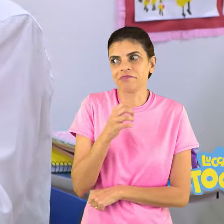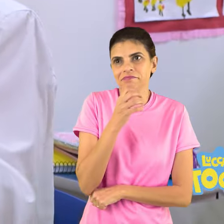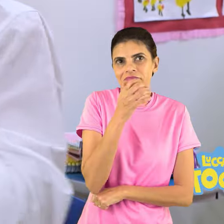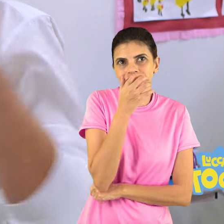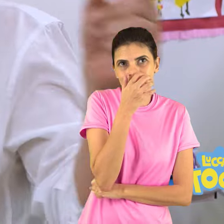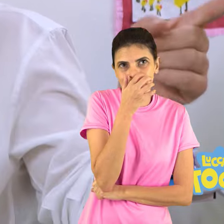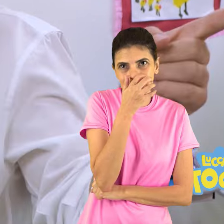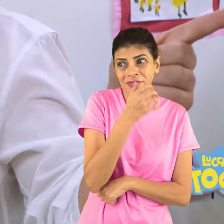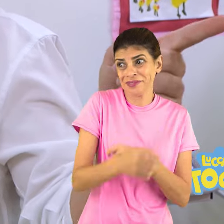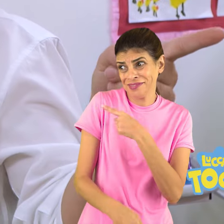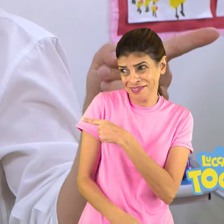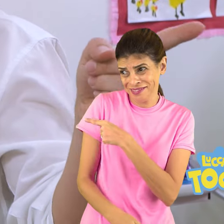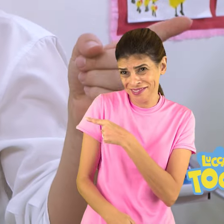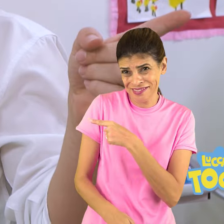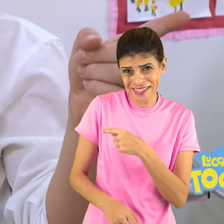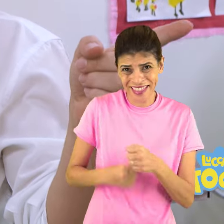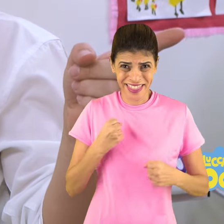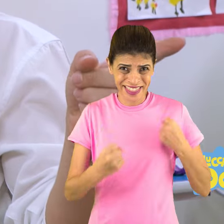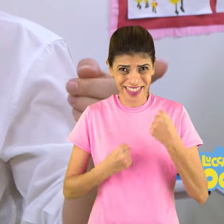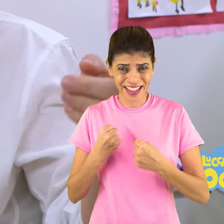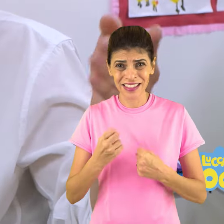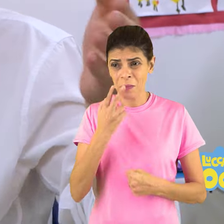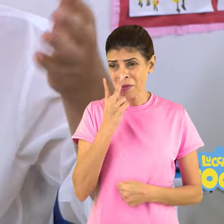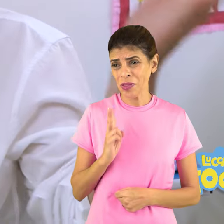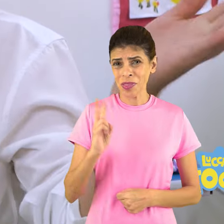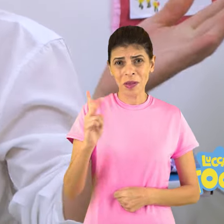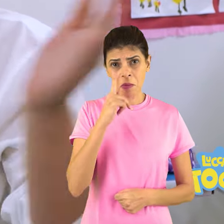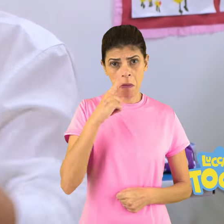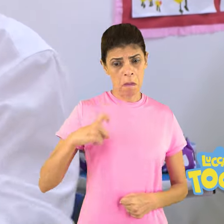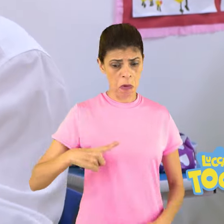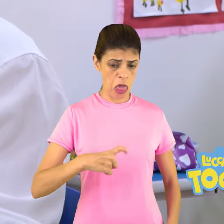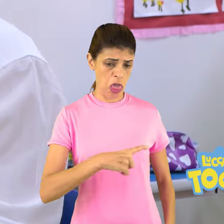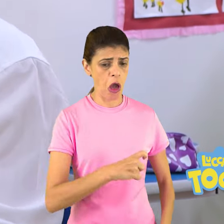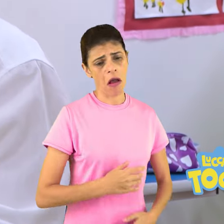Isso que é dançar? Parecem duas minhocas com dor de barriga.